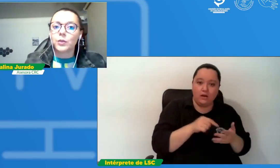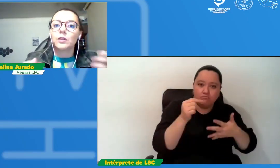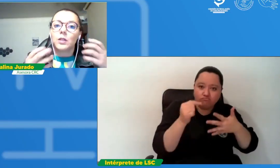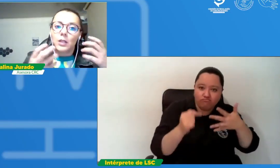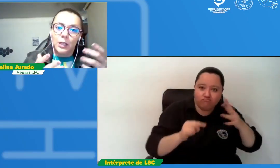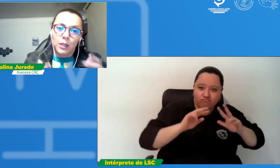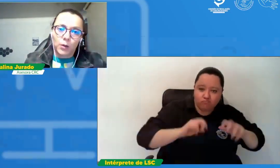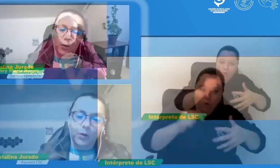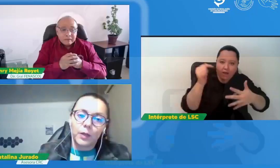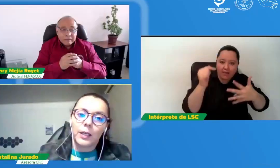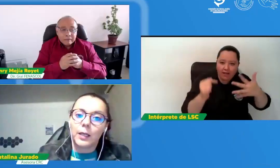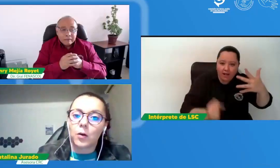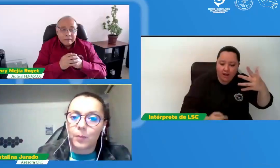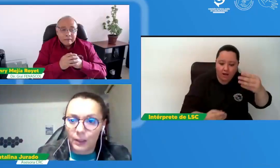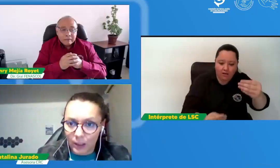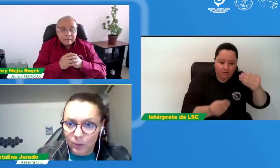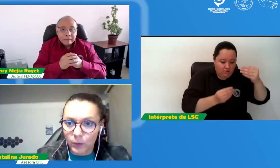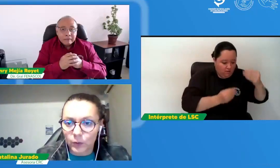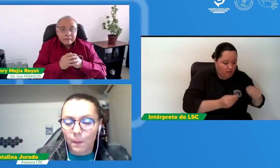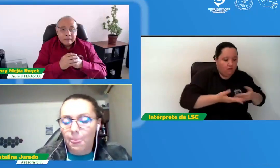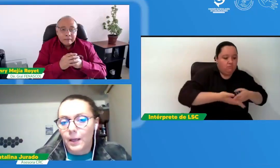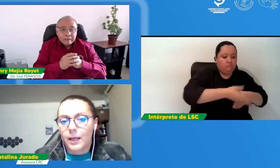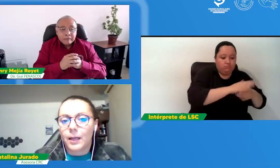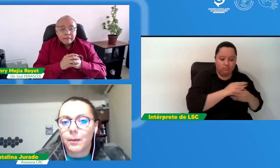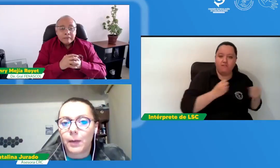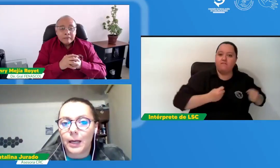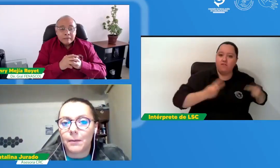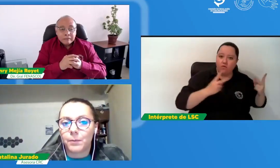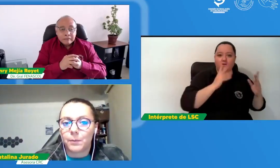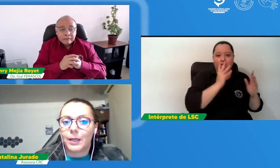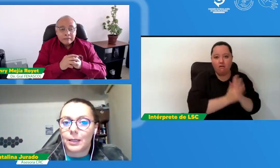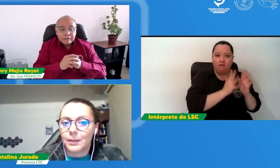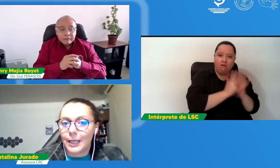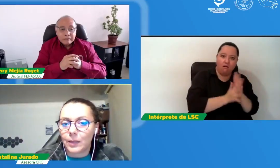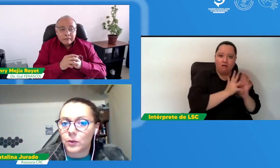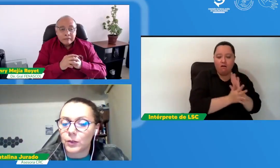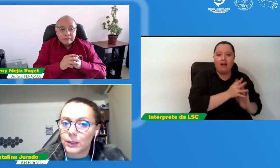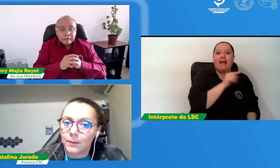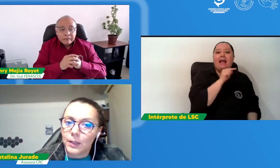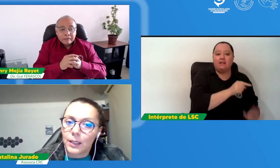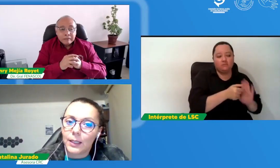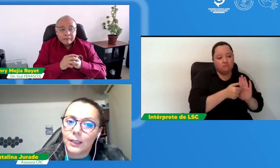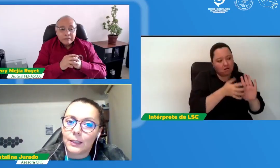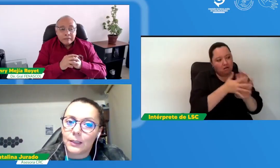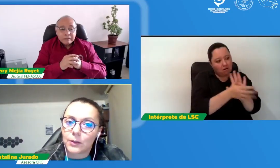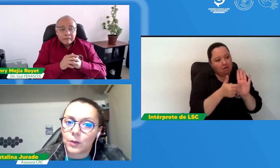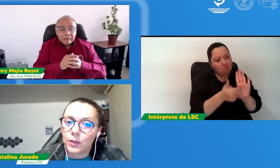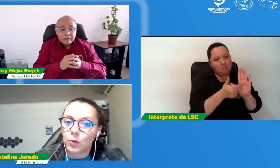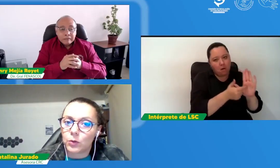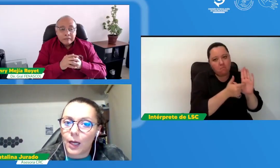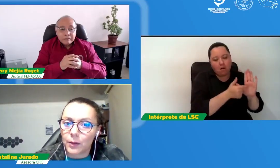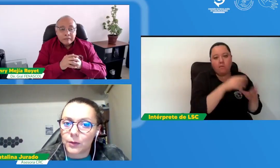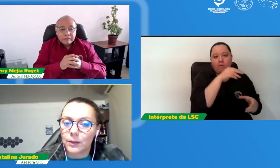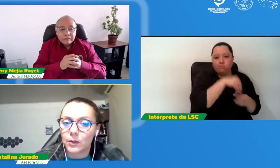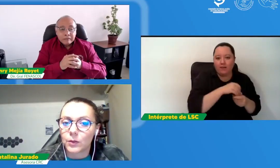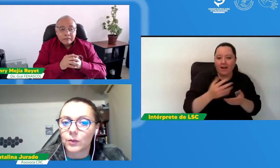y lo compartimos para pues para dar a conocer esos resultados entonces